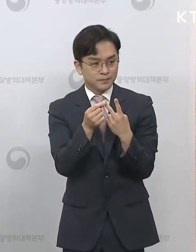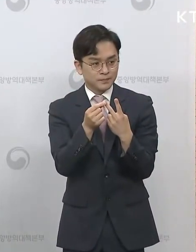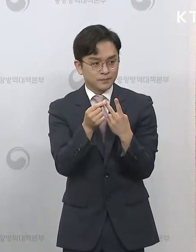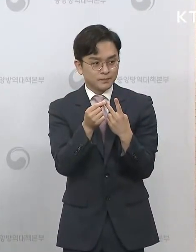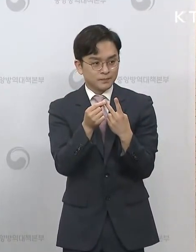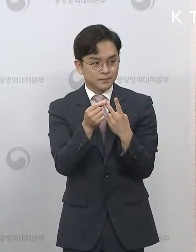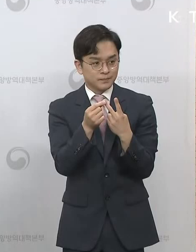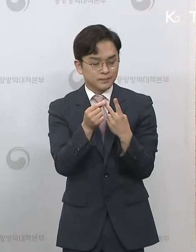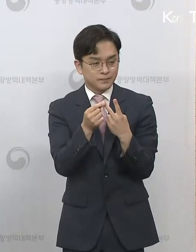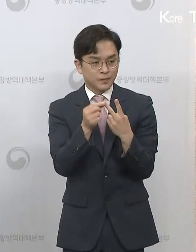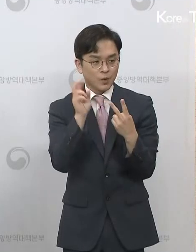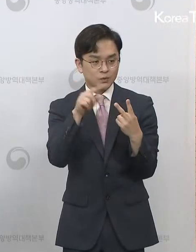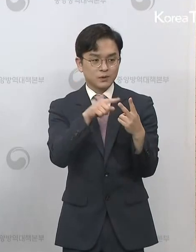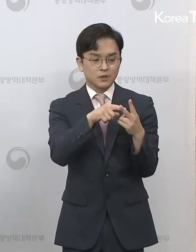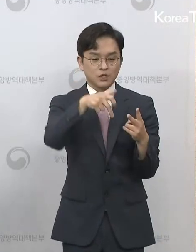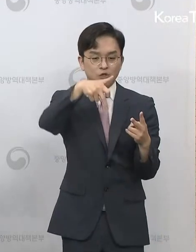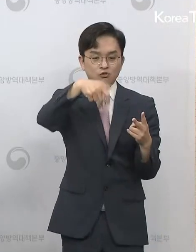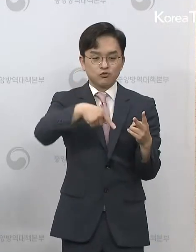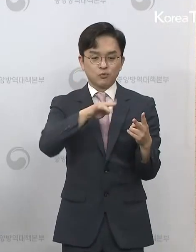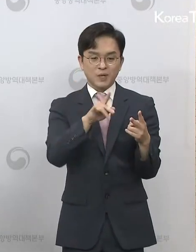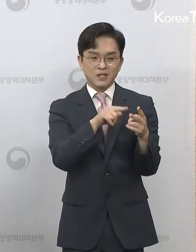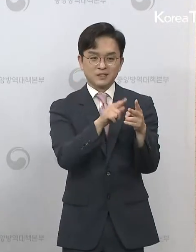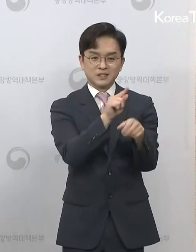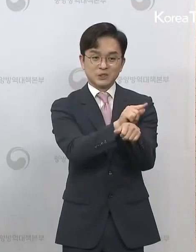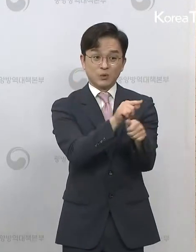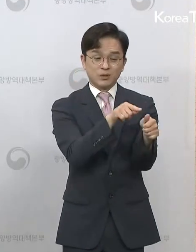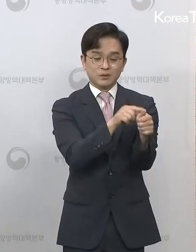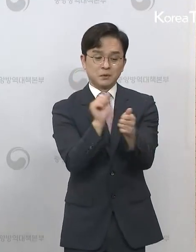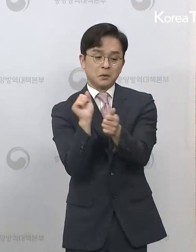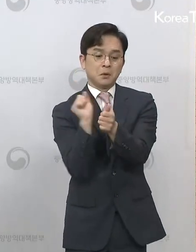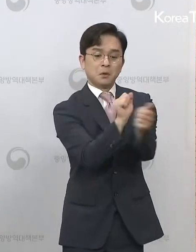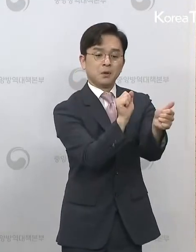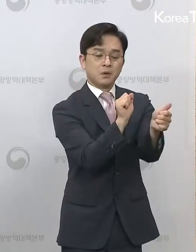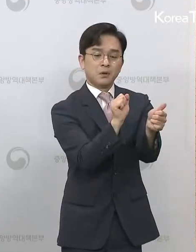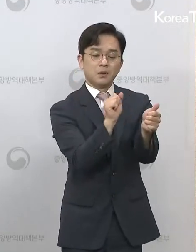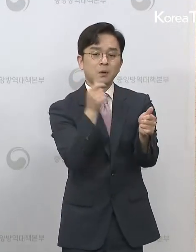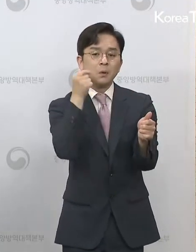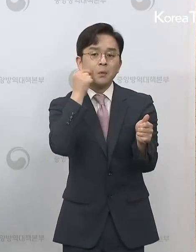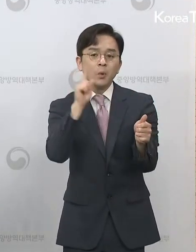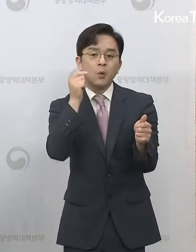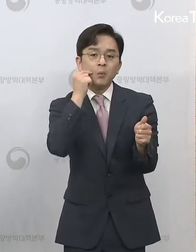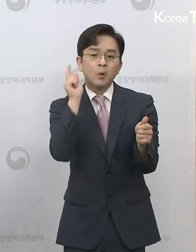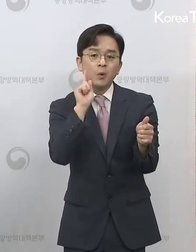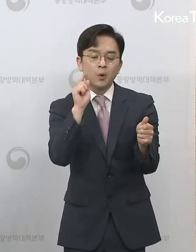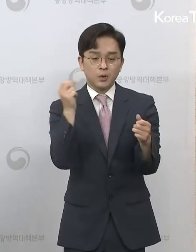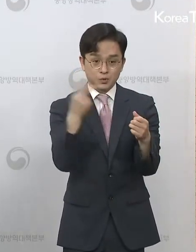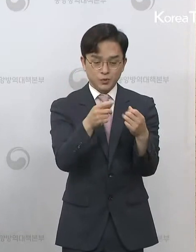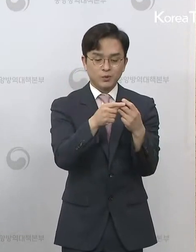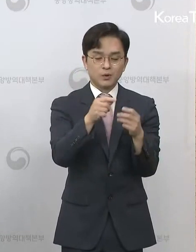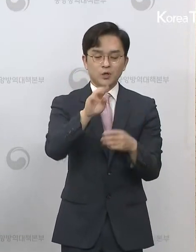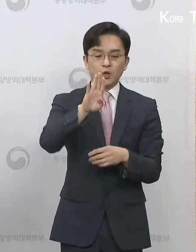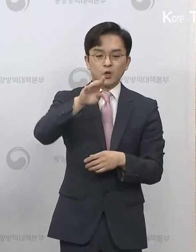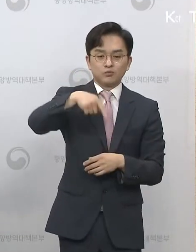감염원이 확인이 됐는지 그리고 배달하시는 분들이 몇 번 정도인지 배달하면서